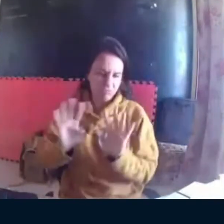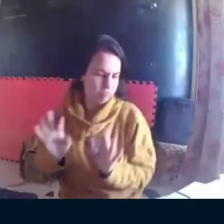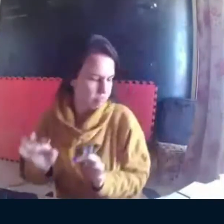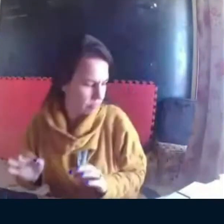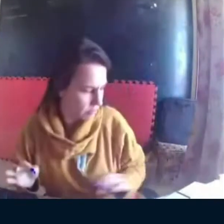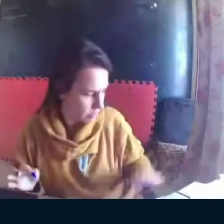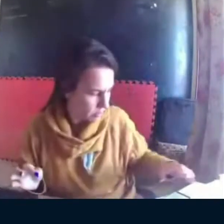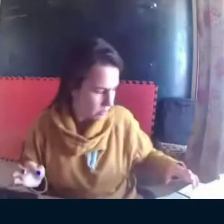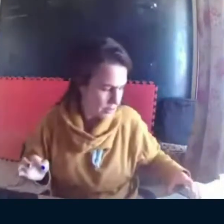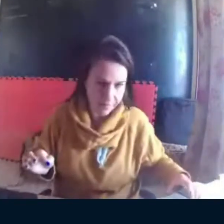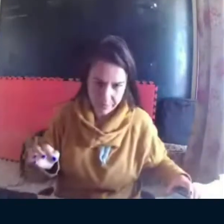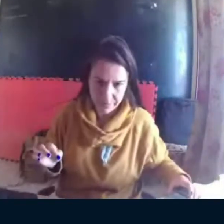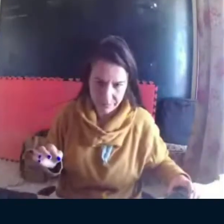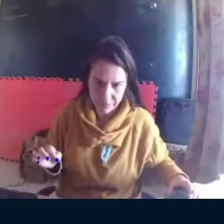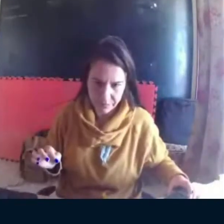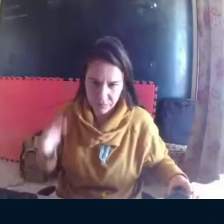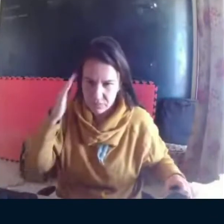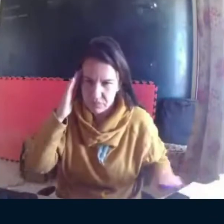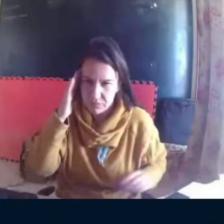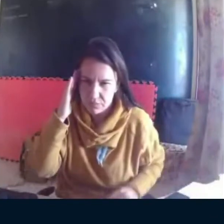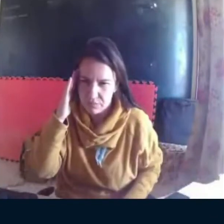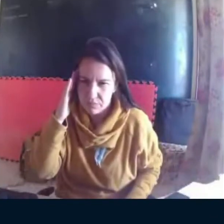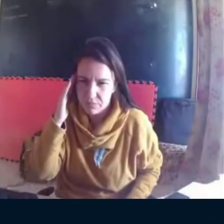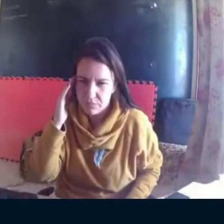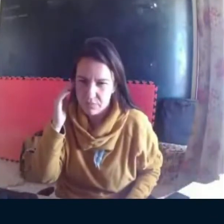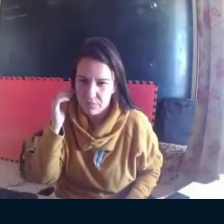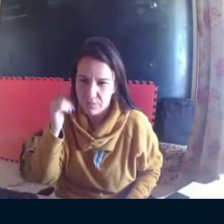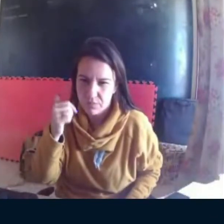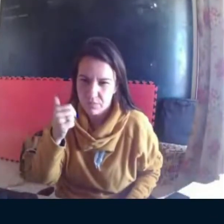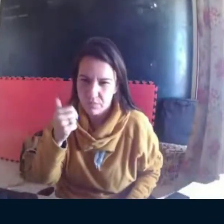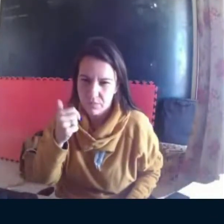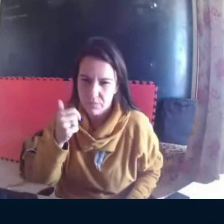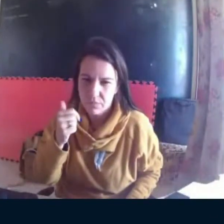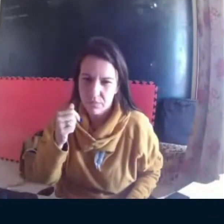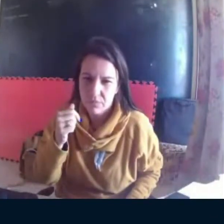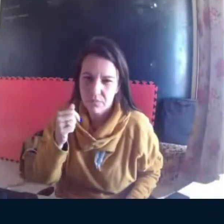ele separado do que dentro do texto entre parênteses.